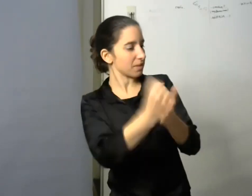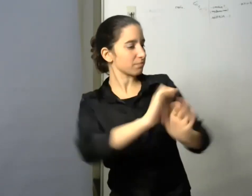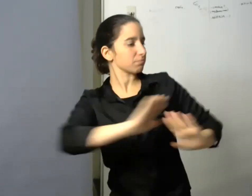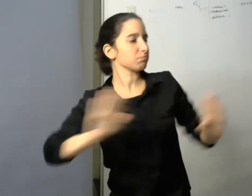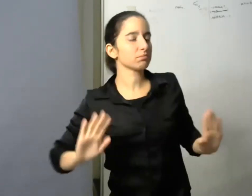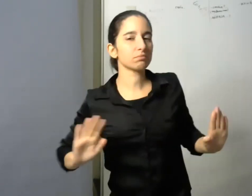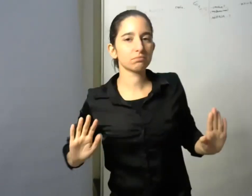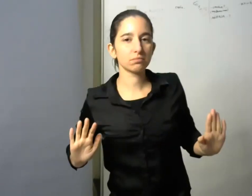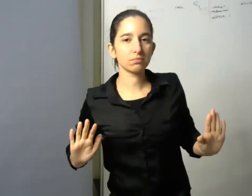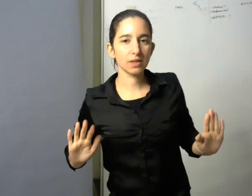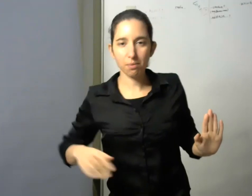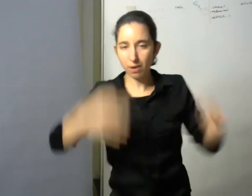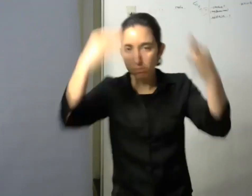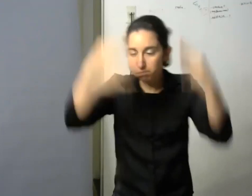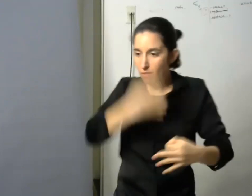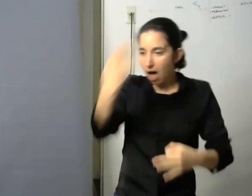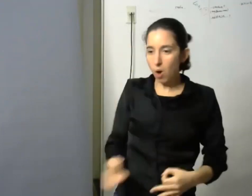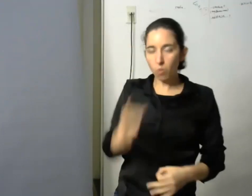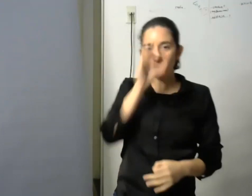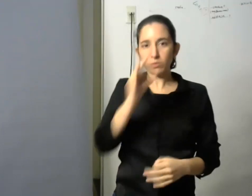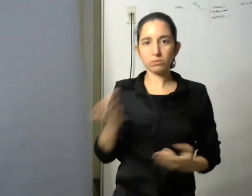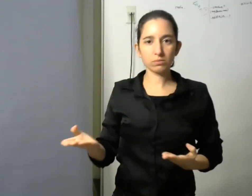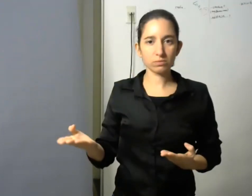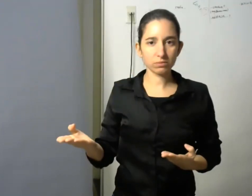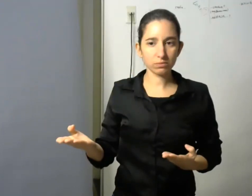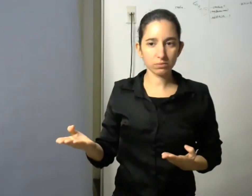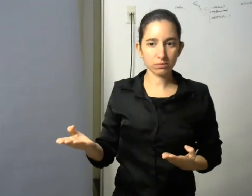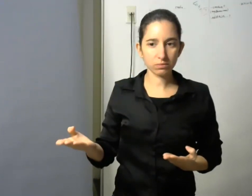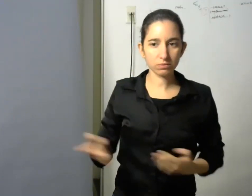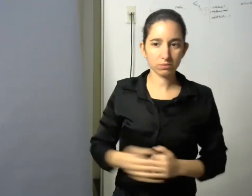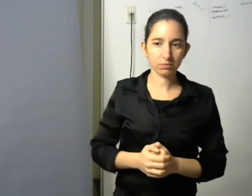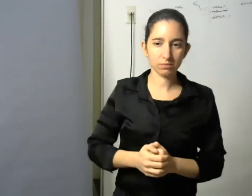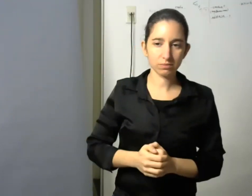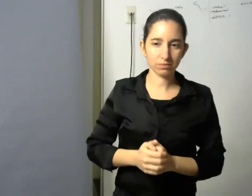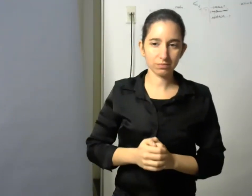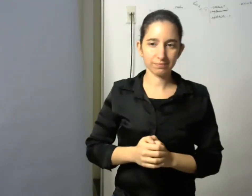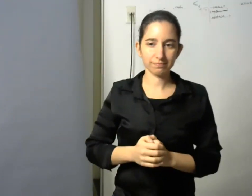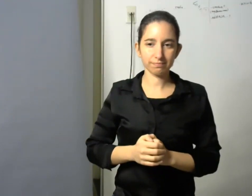y tenían serias dificultades para poder llegar a la universidad